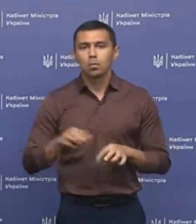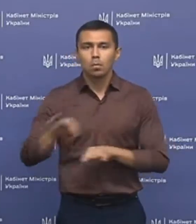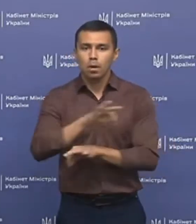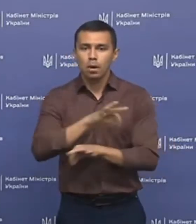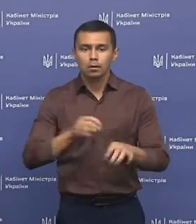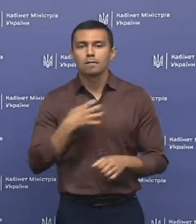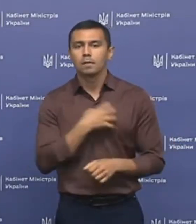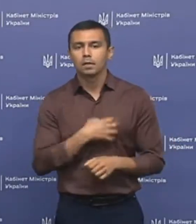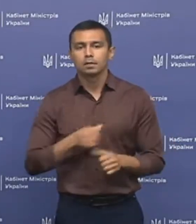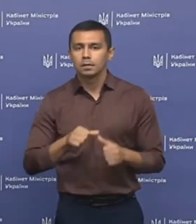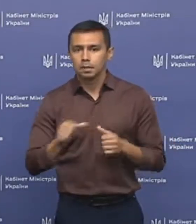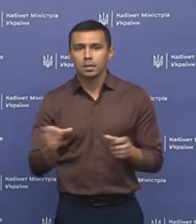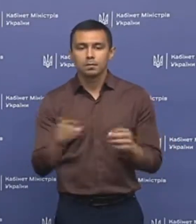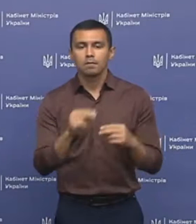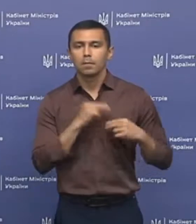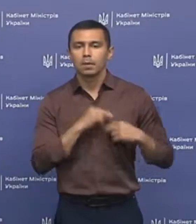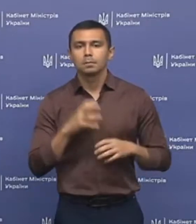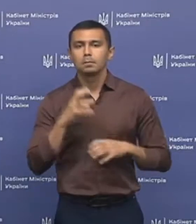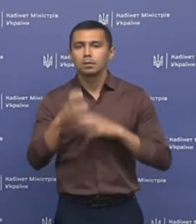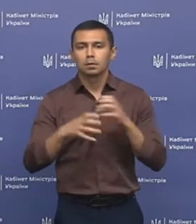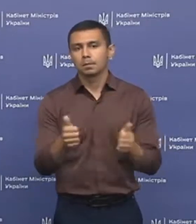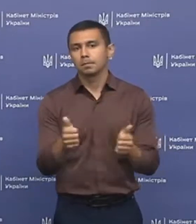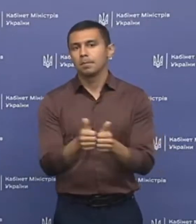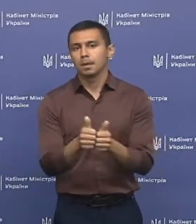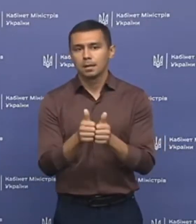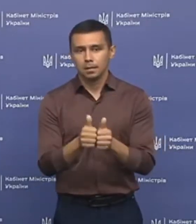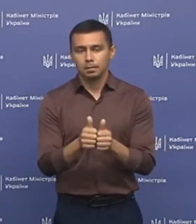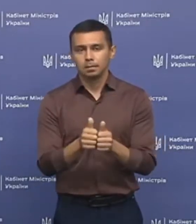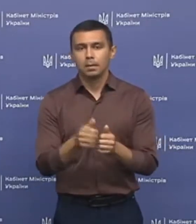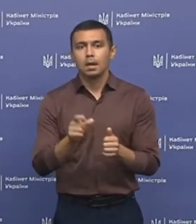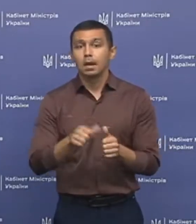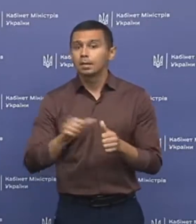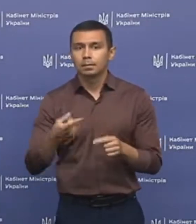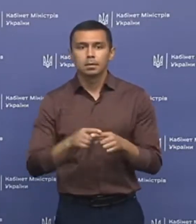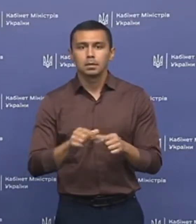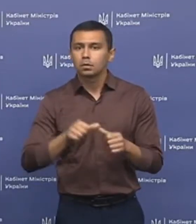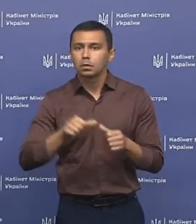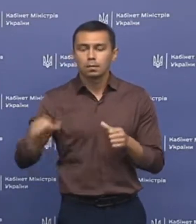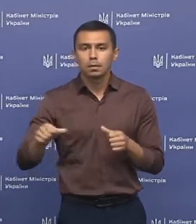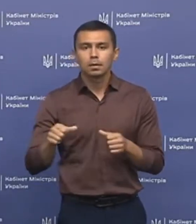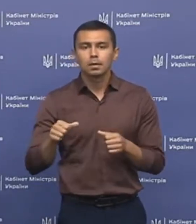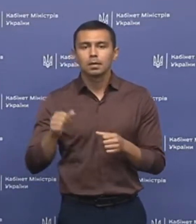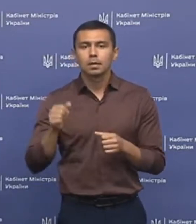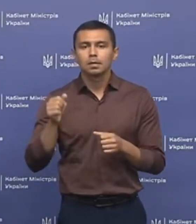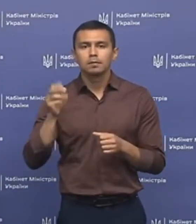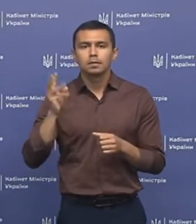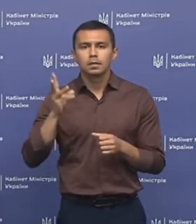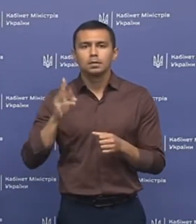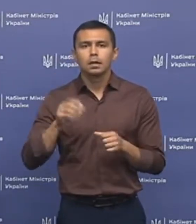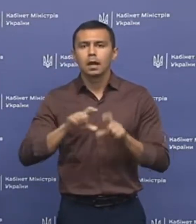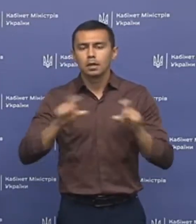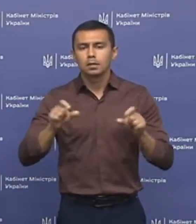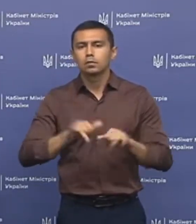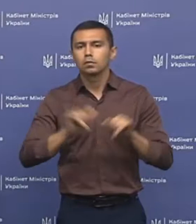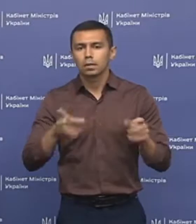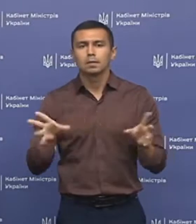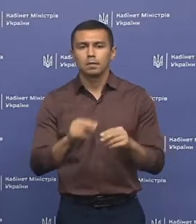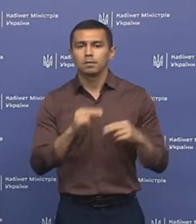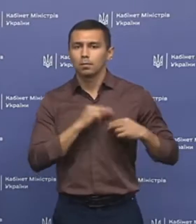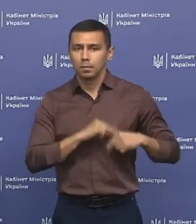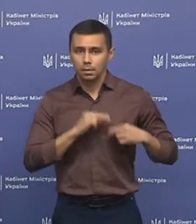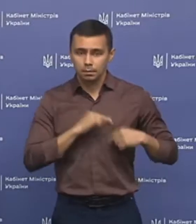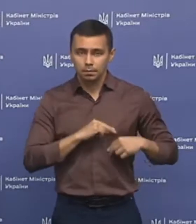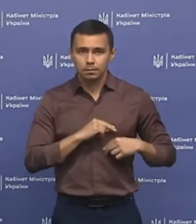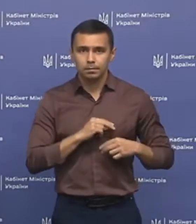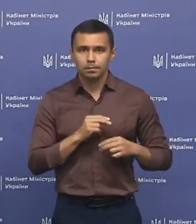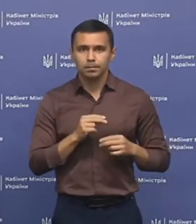проєкту і важливість саме співпраці з міжнародними партнерами. А саме це, зокрема, Швейцарською агенцією розвитку та співробітництва,